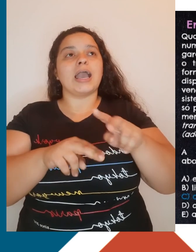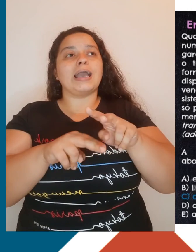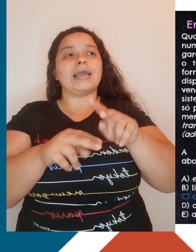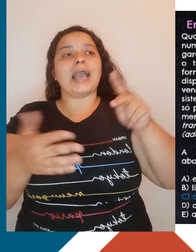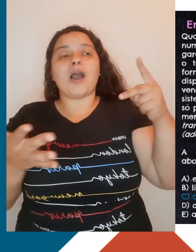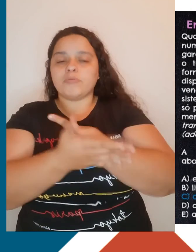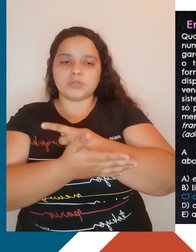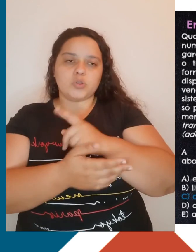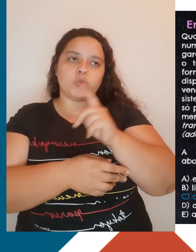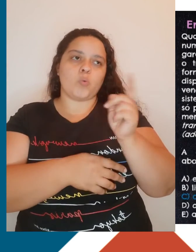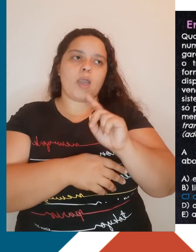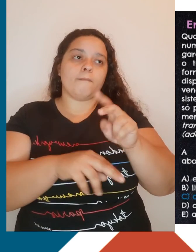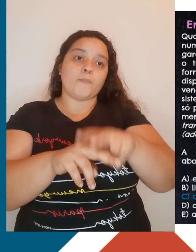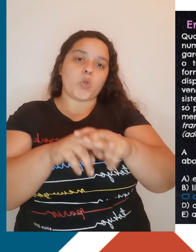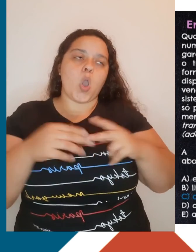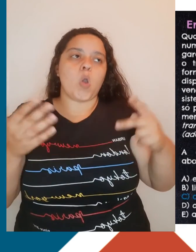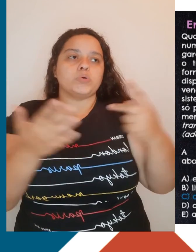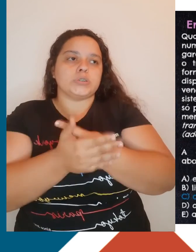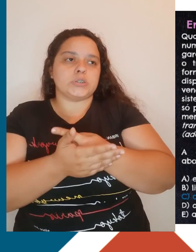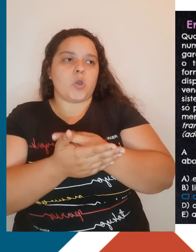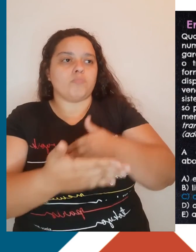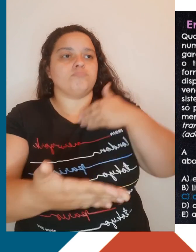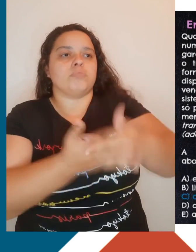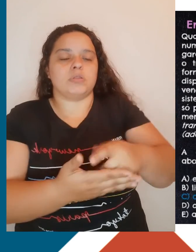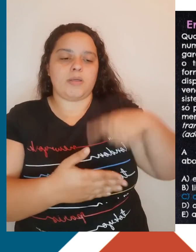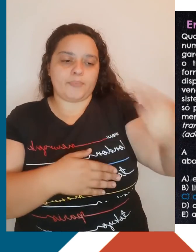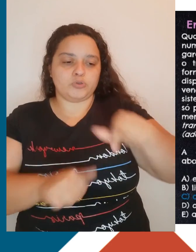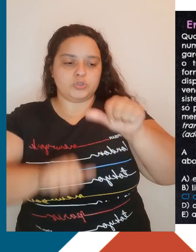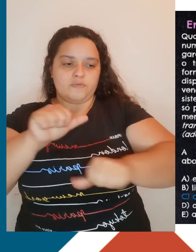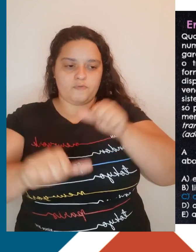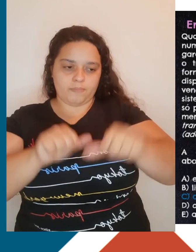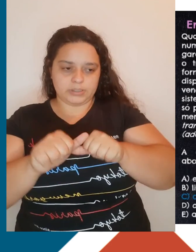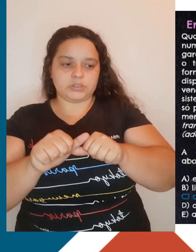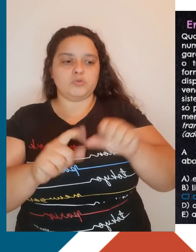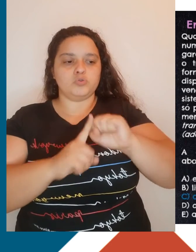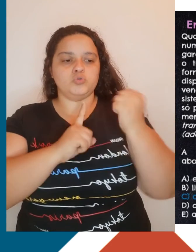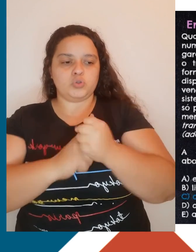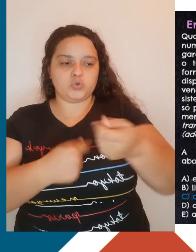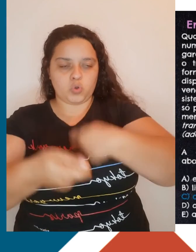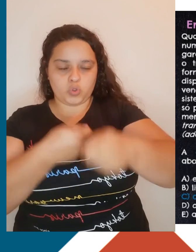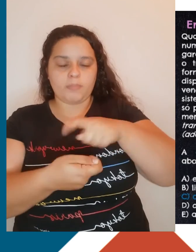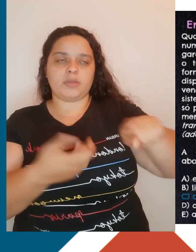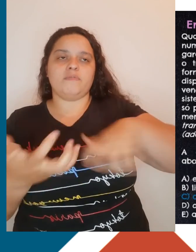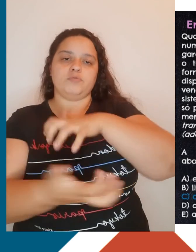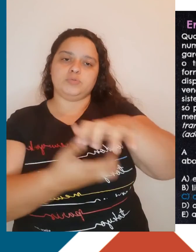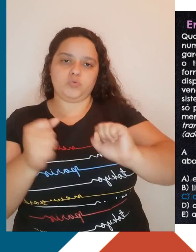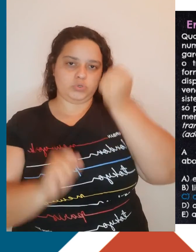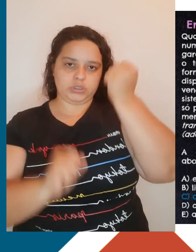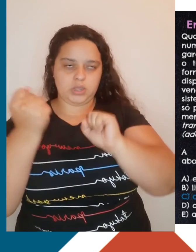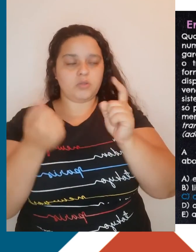consequência do processo de transformação socioeconômica da Revolução Industrial. Espero que vocês tenham